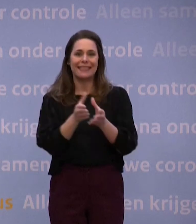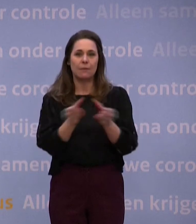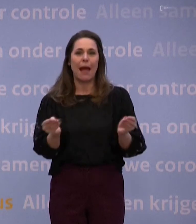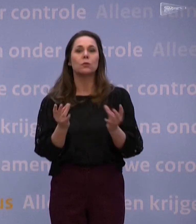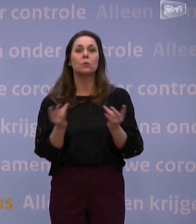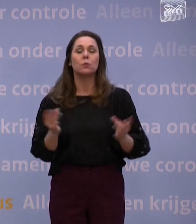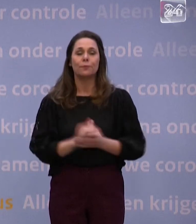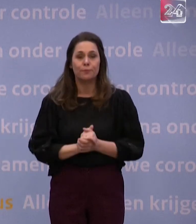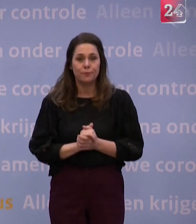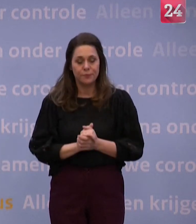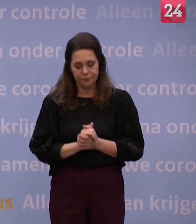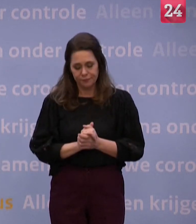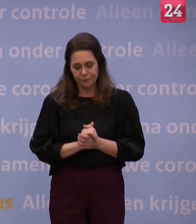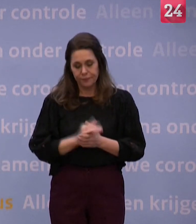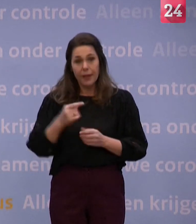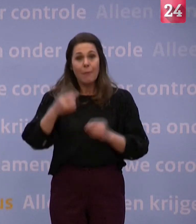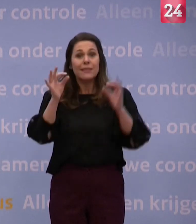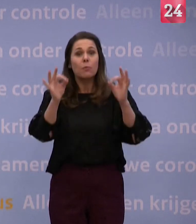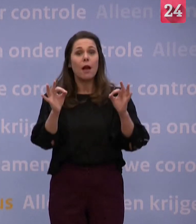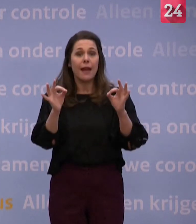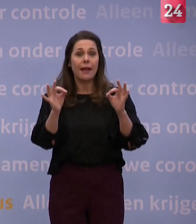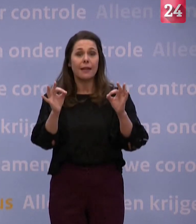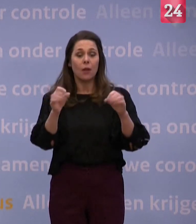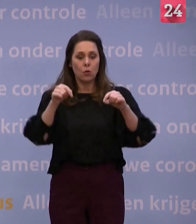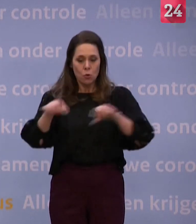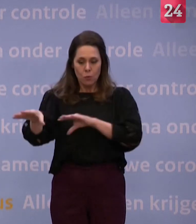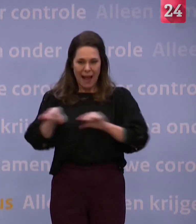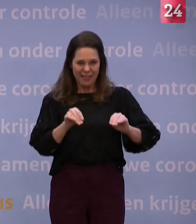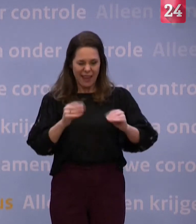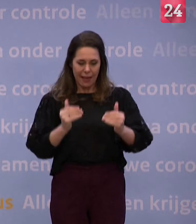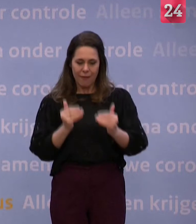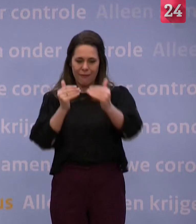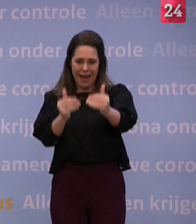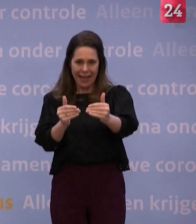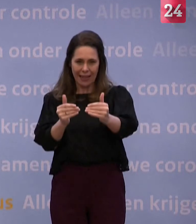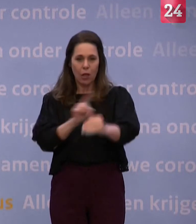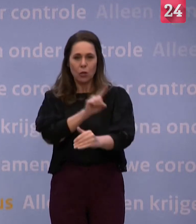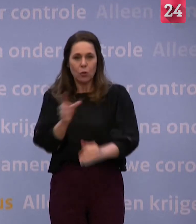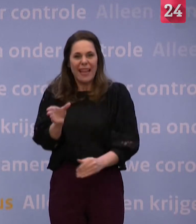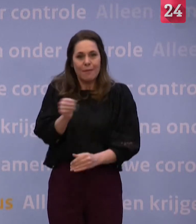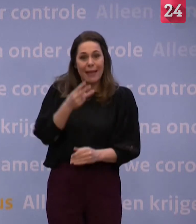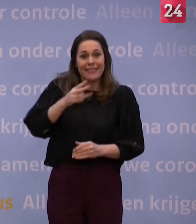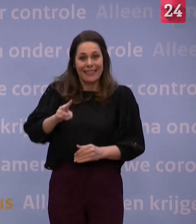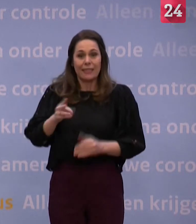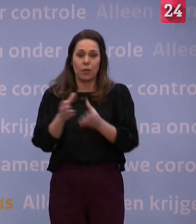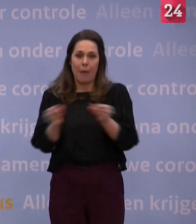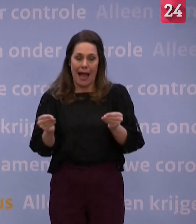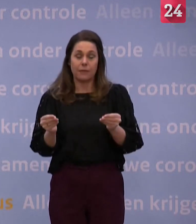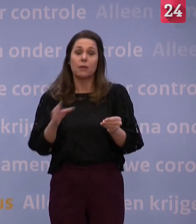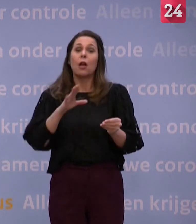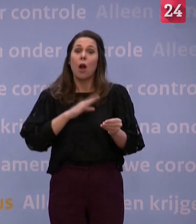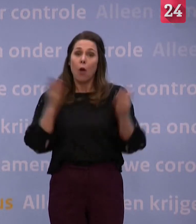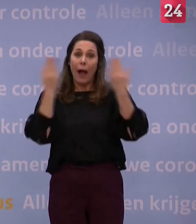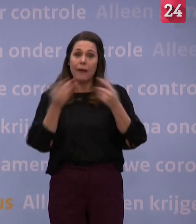Het belangrijkste is dat we de huidige maatregelen verlengen tot en met dinsdag 30 maart, inclusief de avondklok